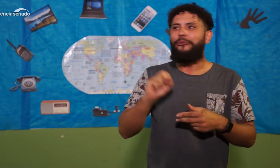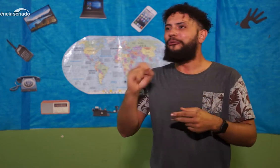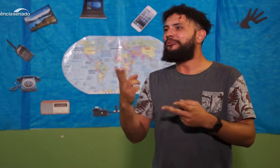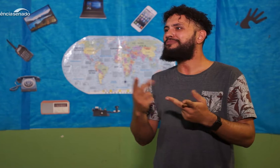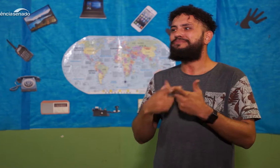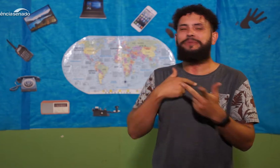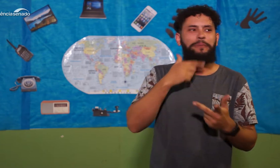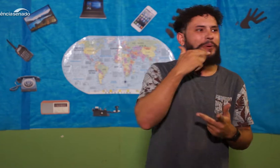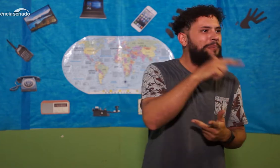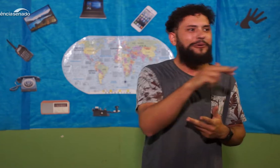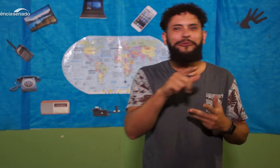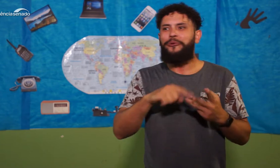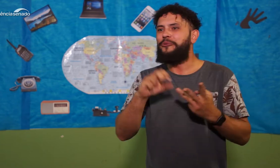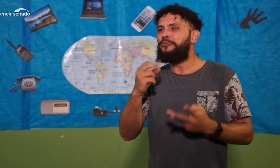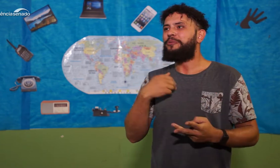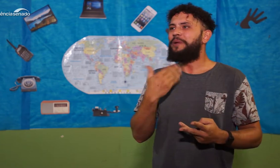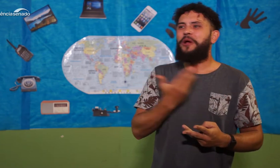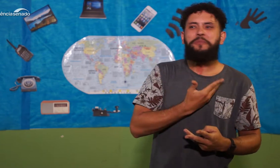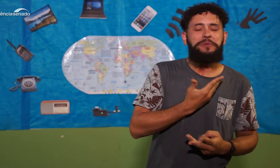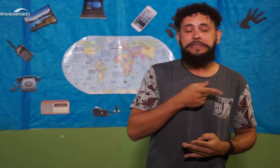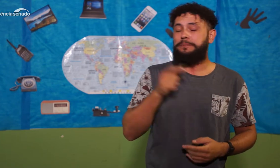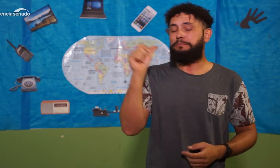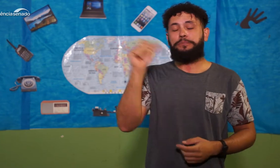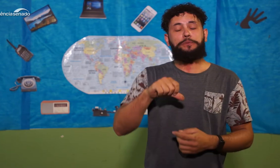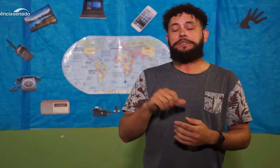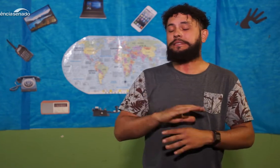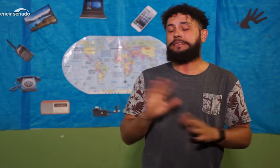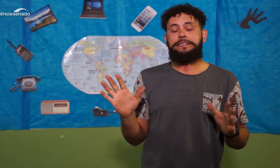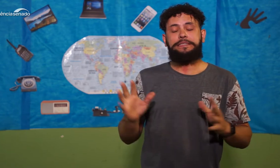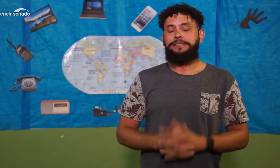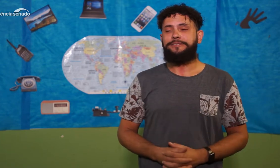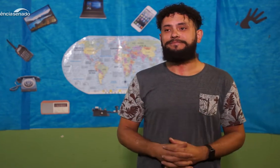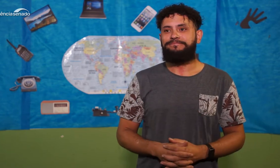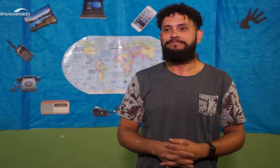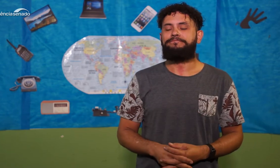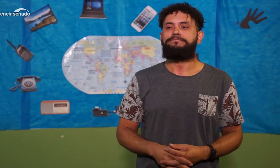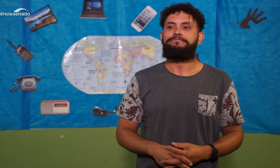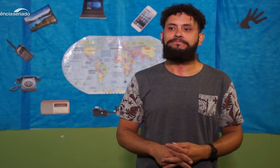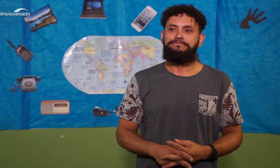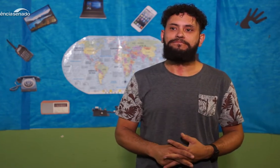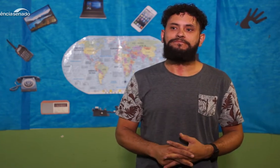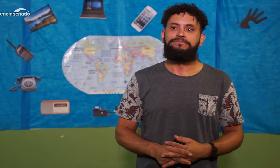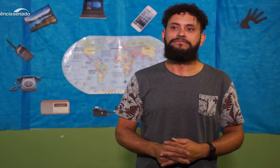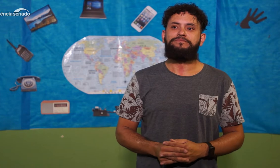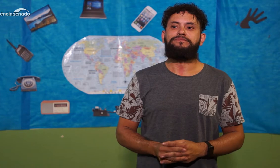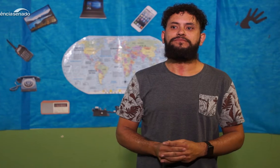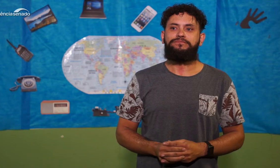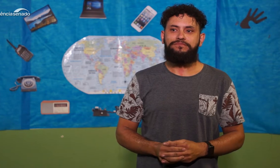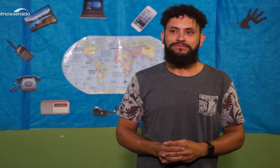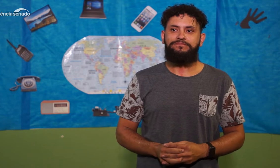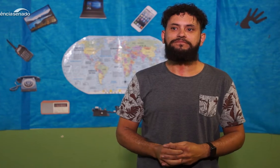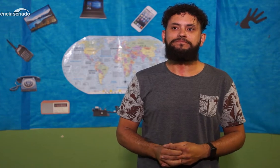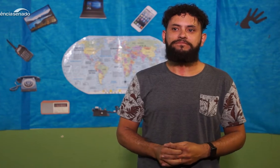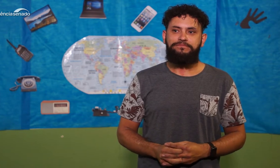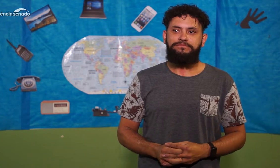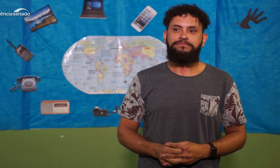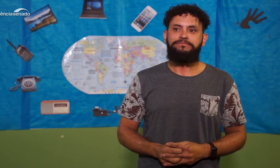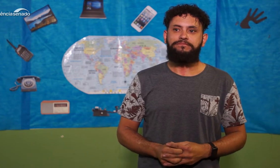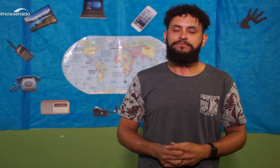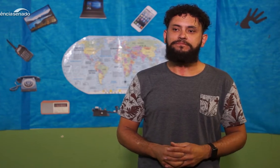tentar de outra forma, a sua esposa é oralizada, será que ela não pode ajudar? É uma situação muito conflitante, porque eu é que tenho que arrumar uma forma de remediar